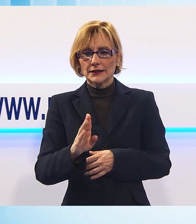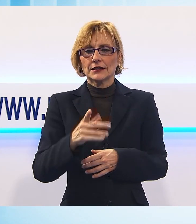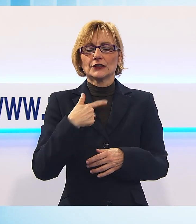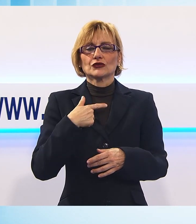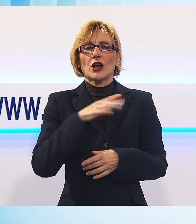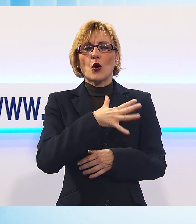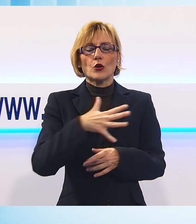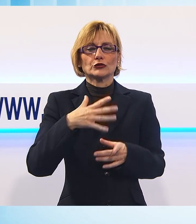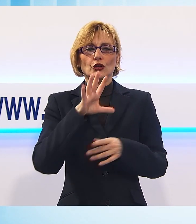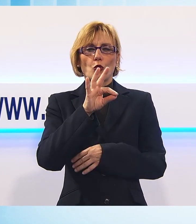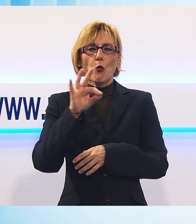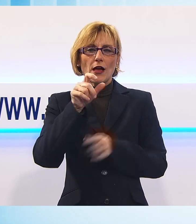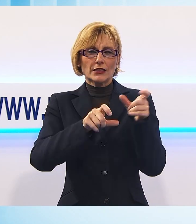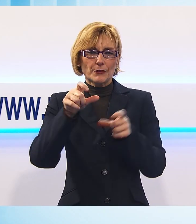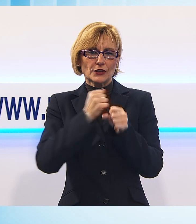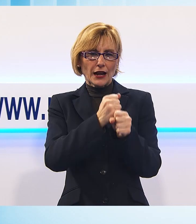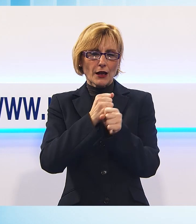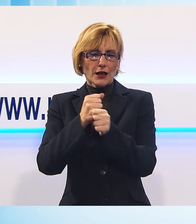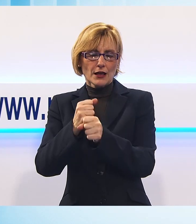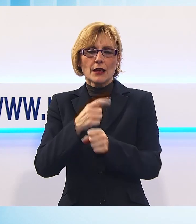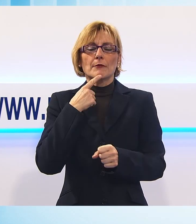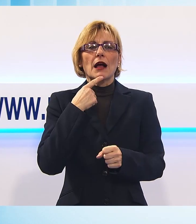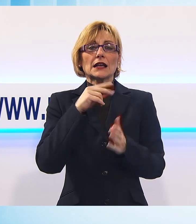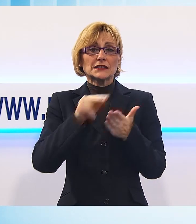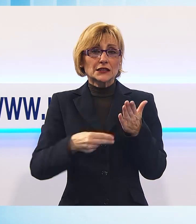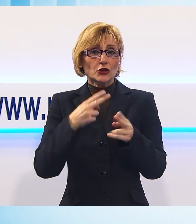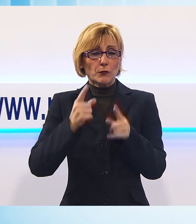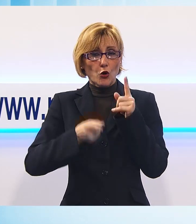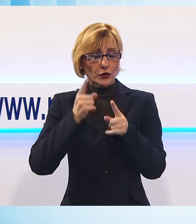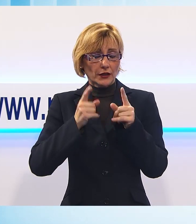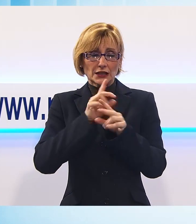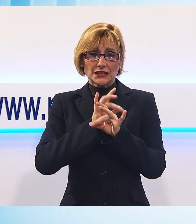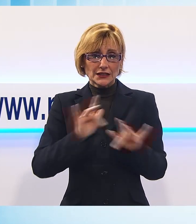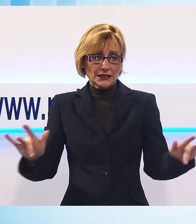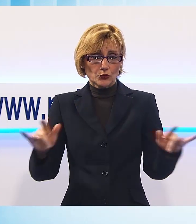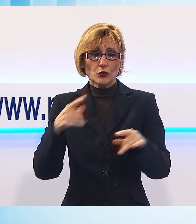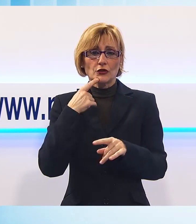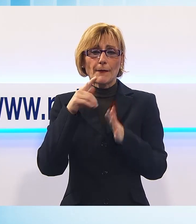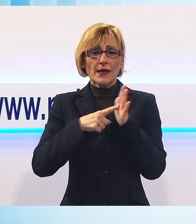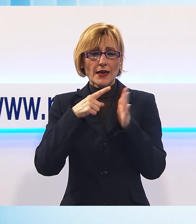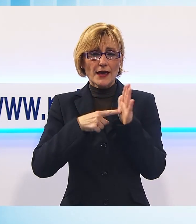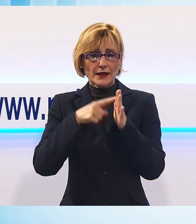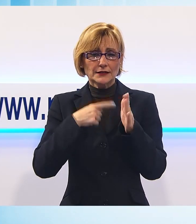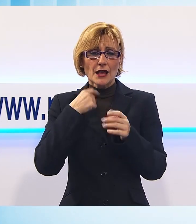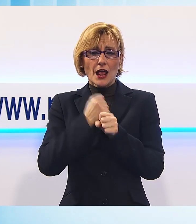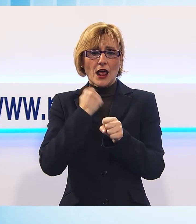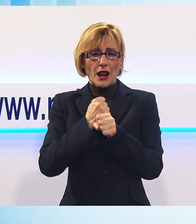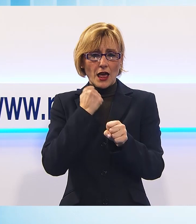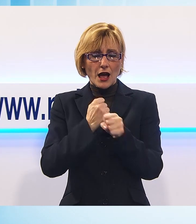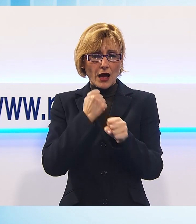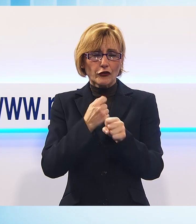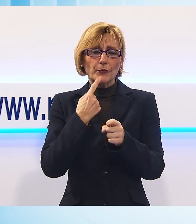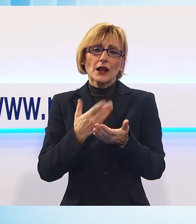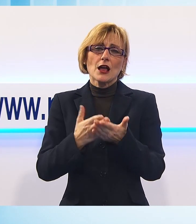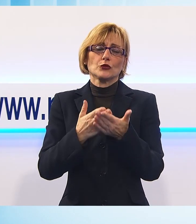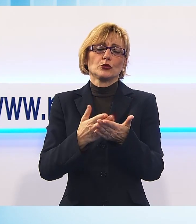oltre 50 persone, nessuna di loro iscritta a un partito, che da mesi stanno lavorando insieme per dare un contributo all'attuale primo cittadino